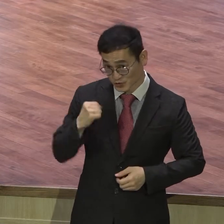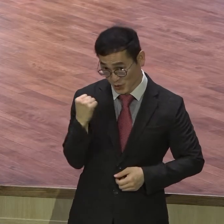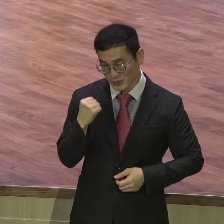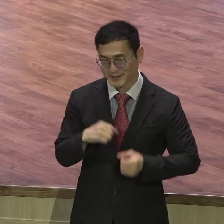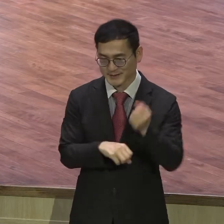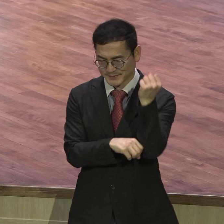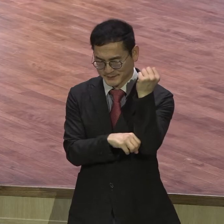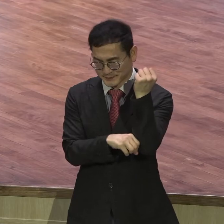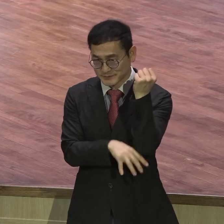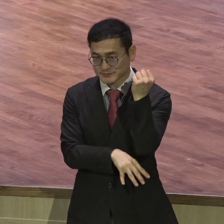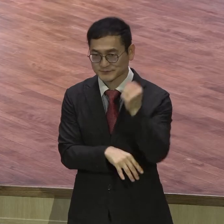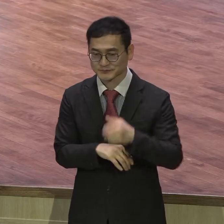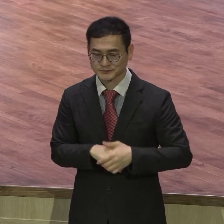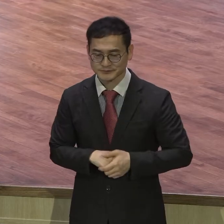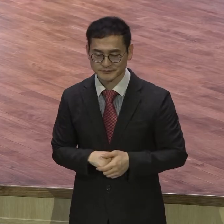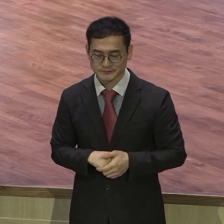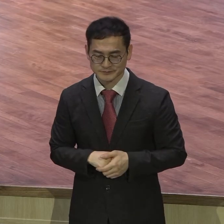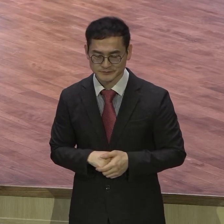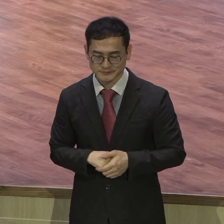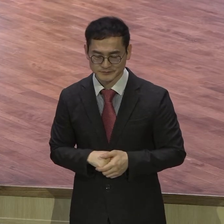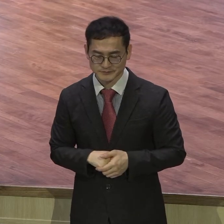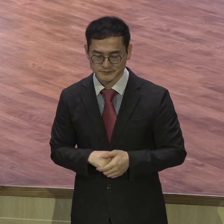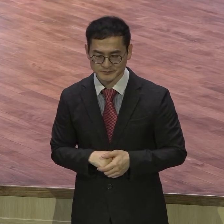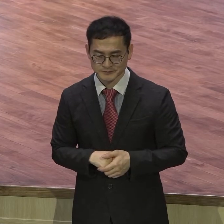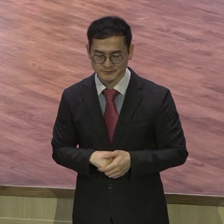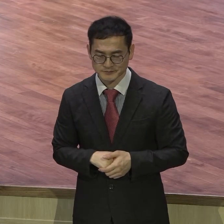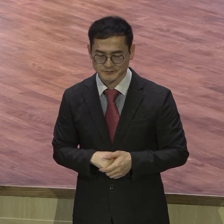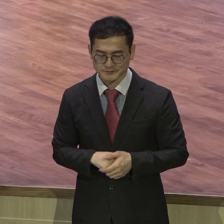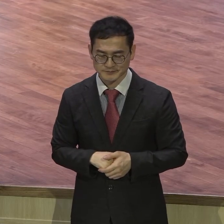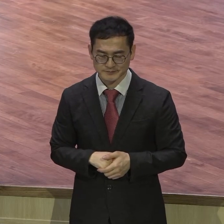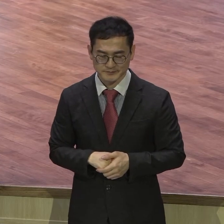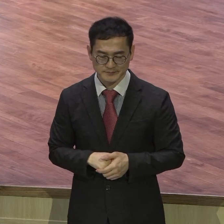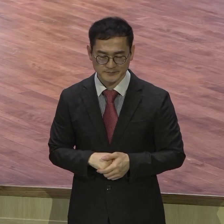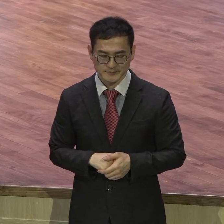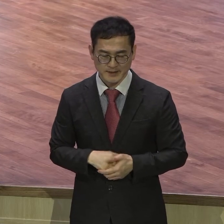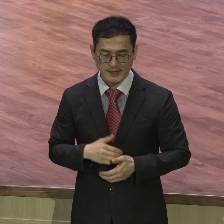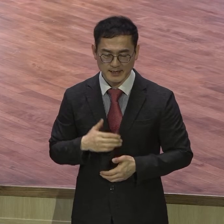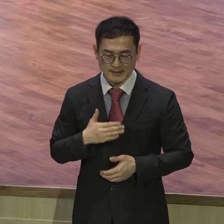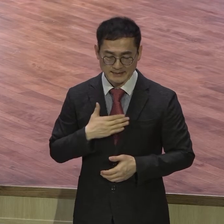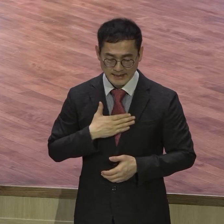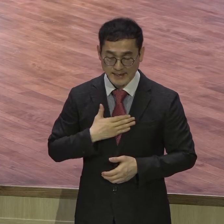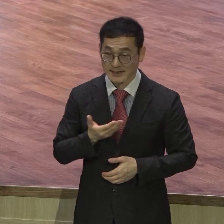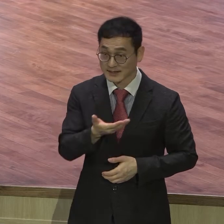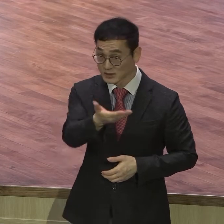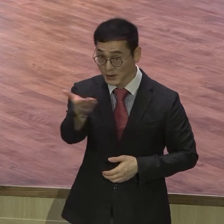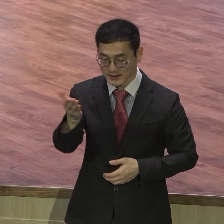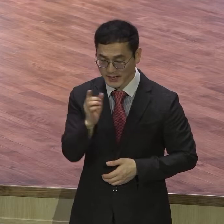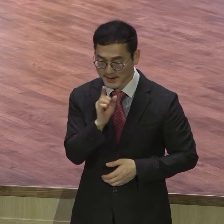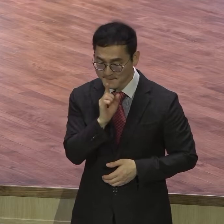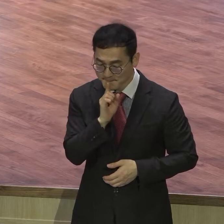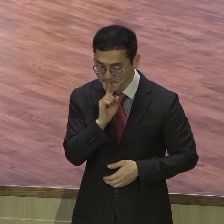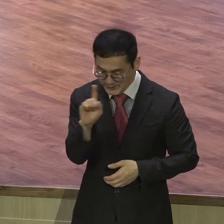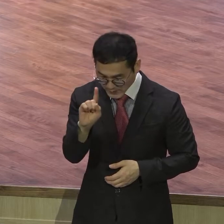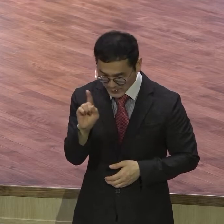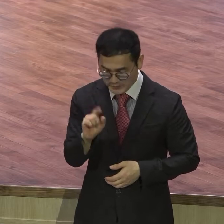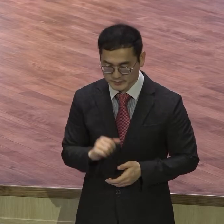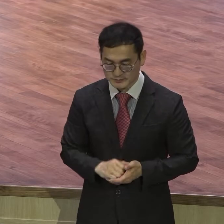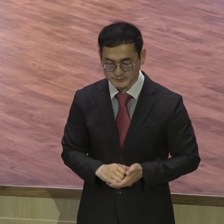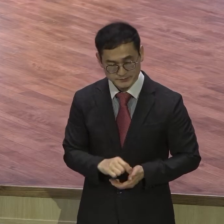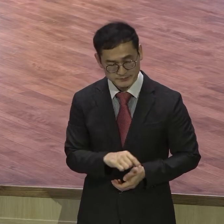29줄로 33절을 보겠습니다. 내가 너희에게 말하기를 그들을 무수하지